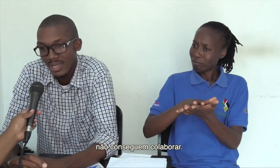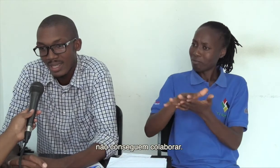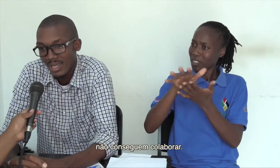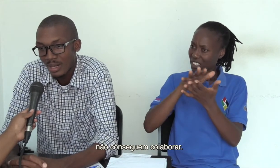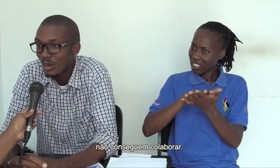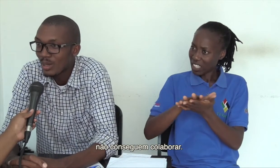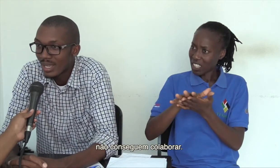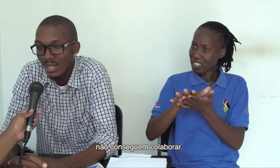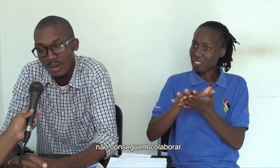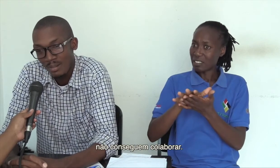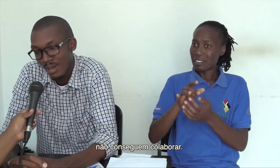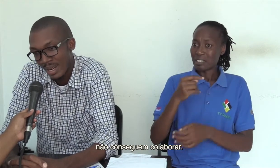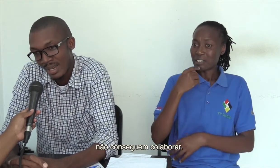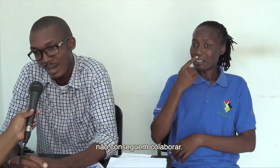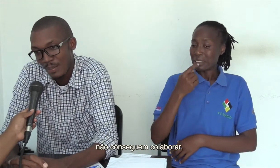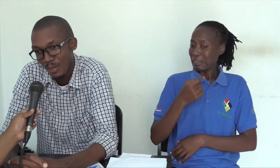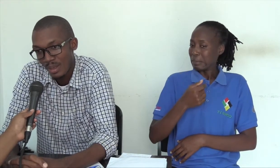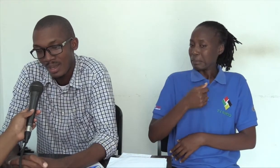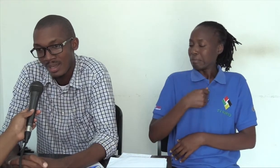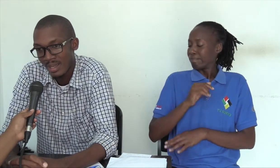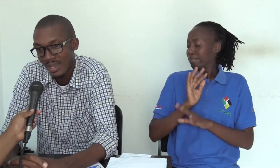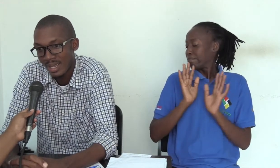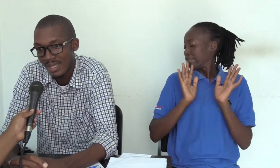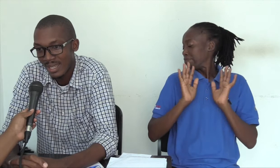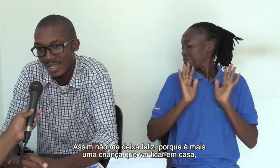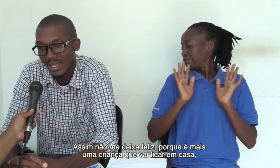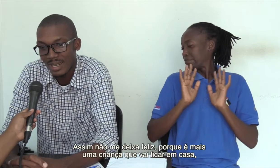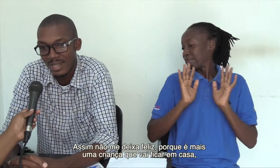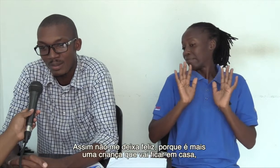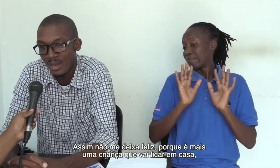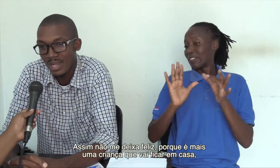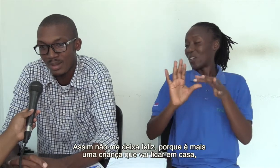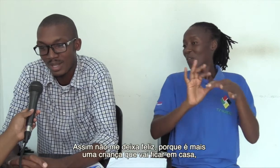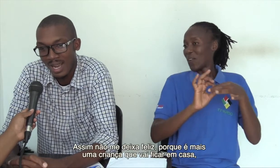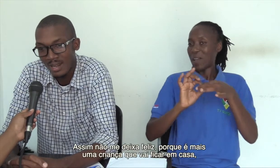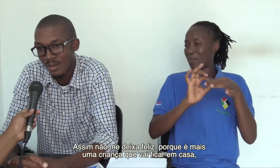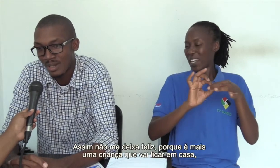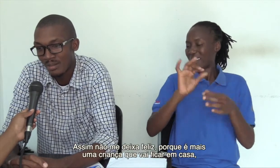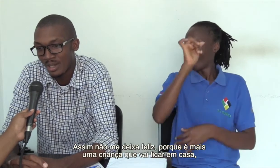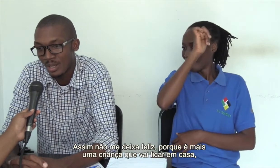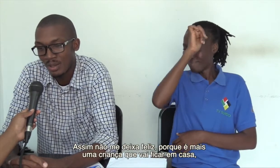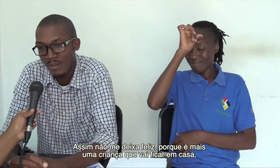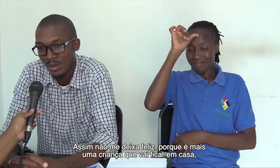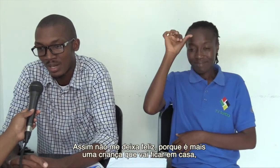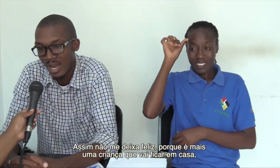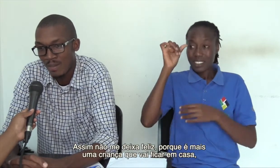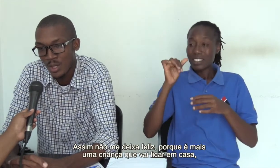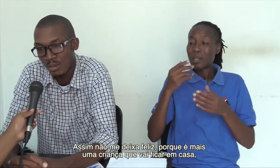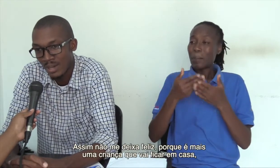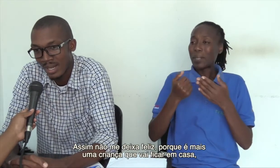não conseguem colaborar. E assim não me deixa sossegado, não me deixa feliz, porque é mais um dado, é mais uma perda,